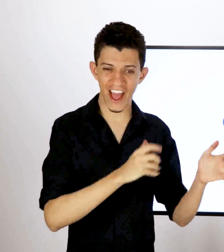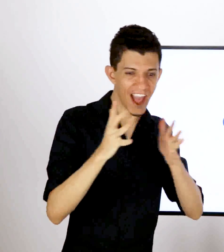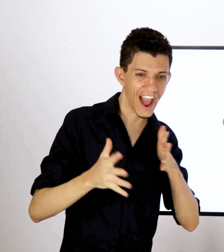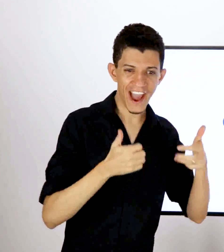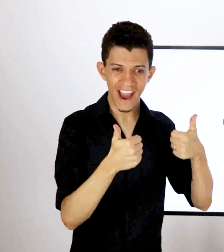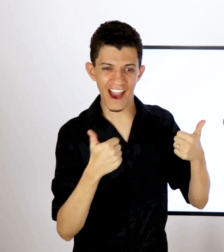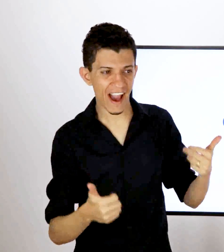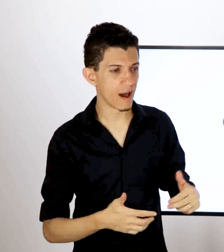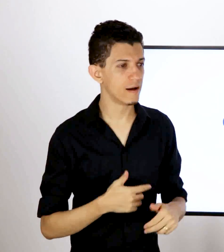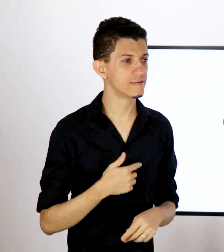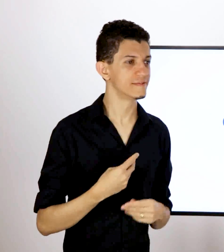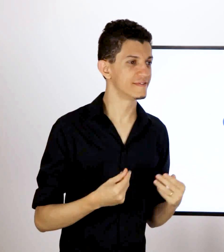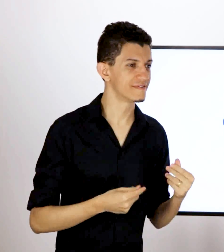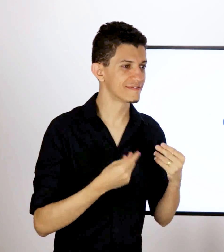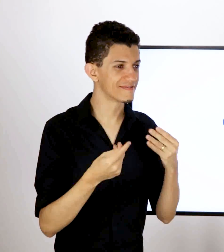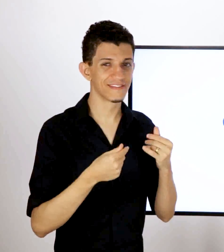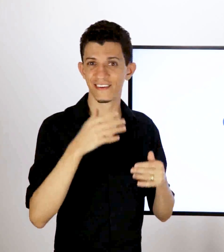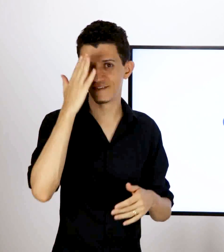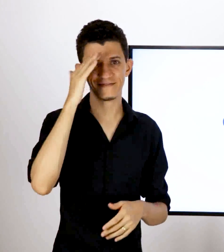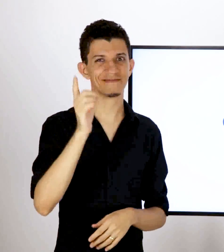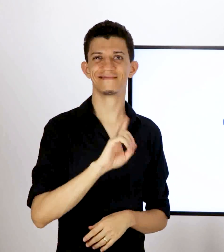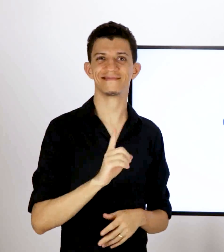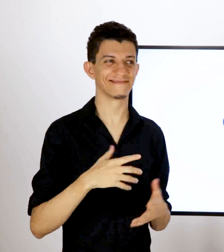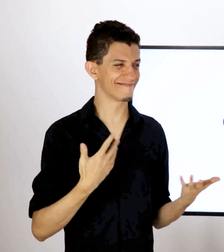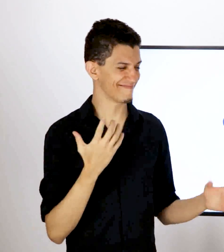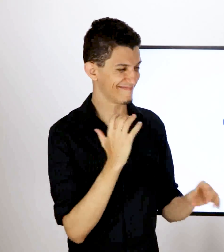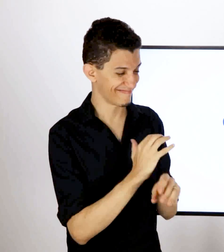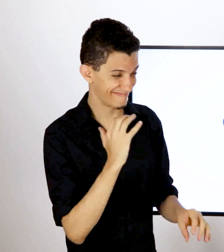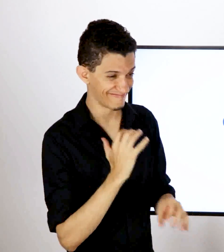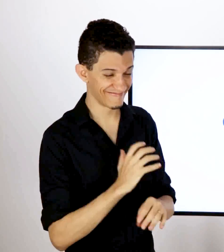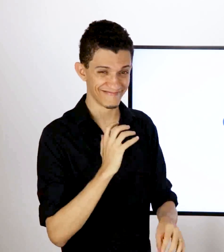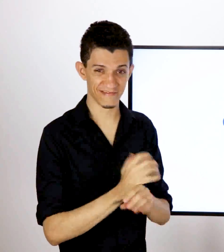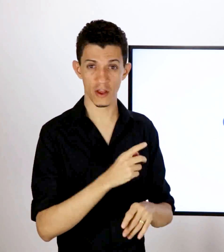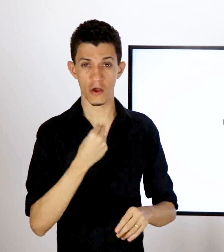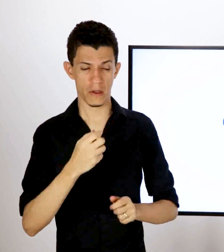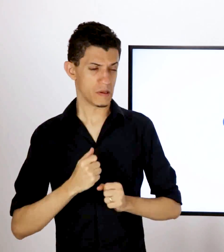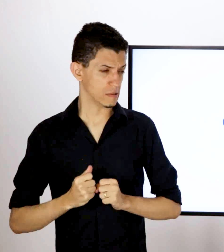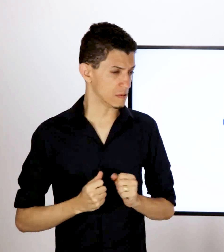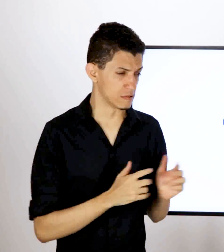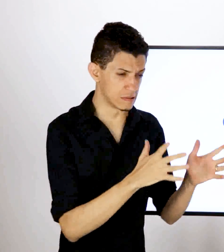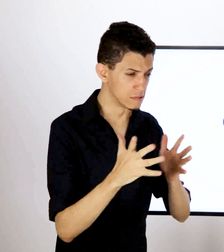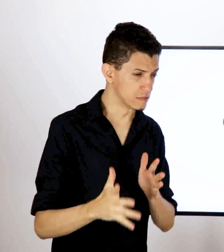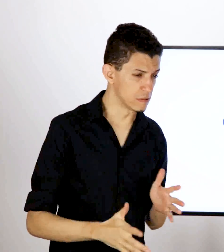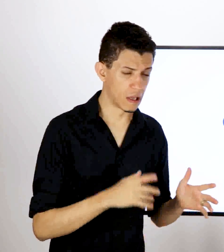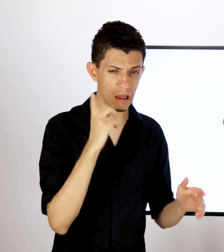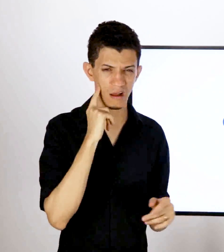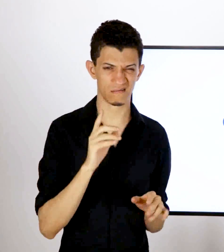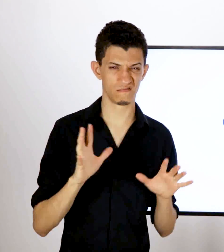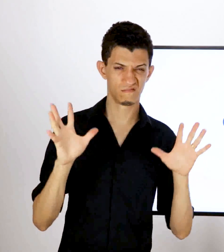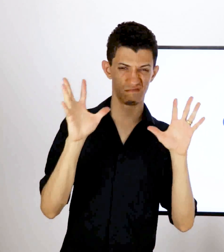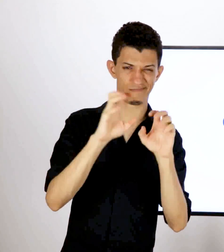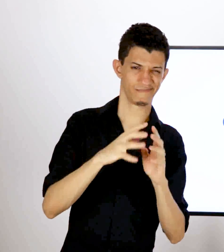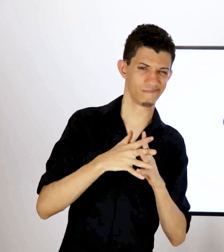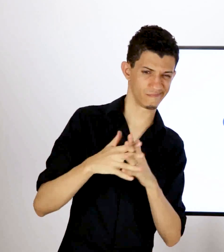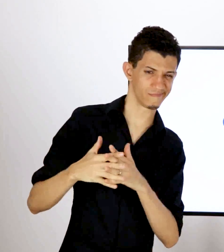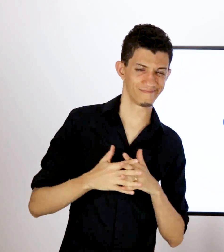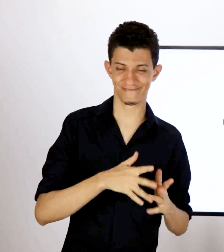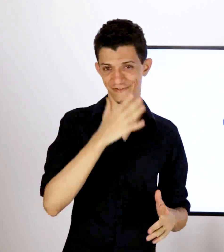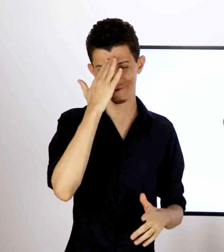E quando os surdos vinham conversar comigo, eu simplesmente não entendi o que eles estavam falando comigo. Imagine a cena, o surdo